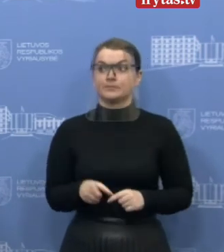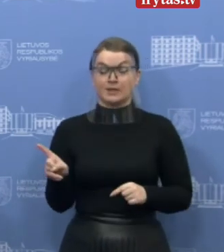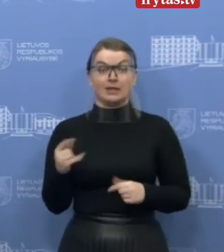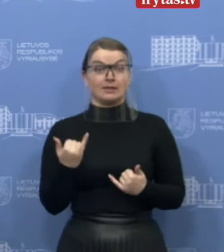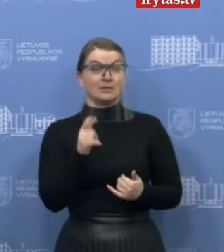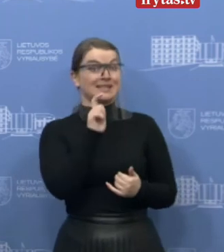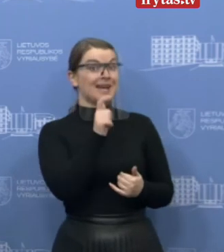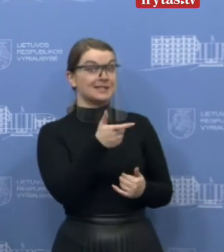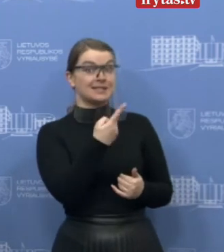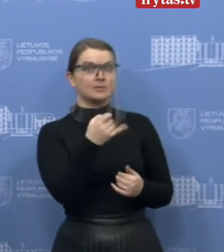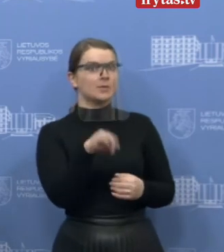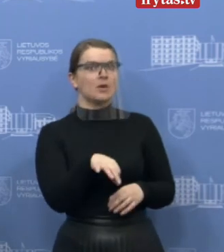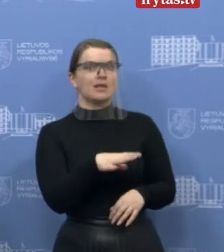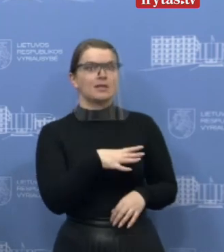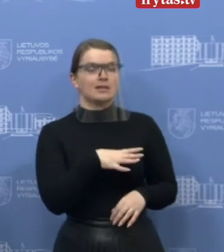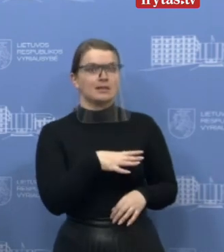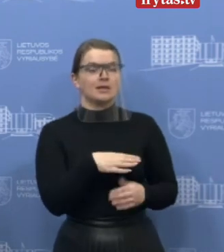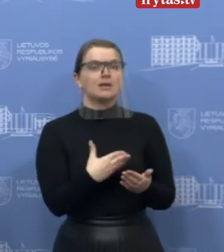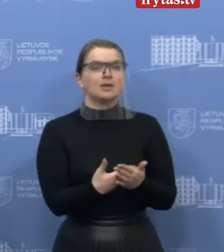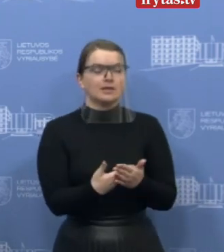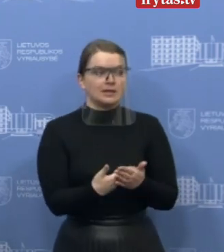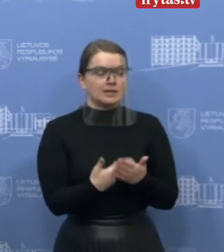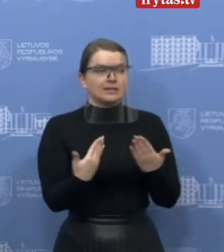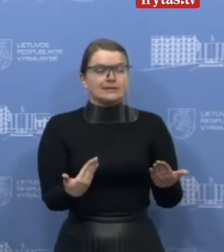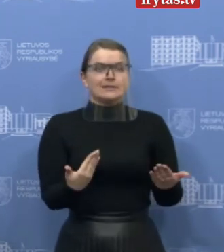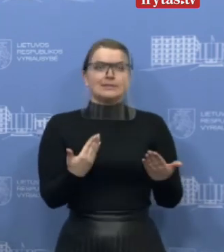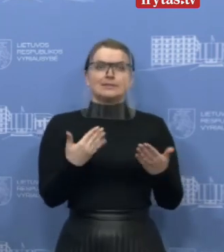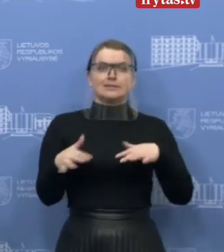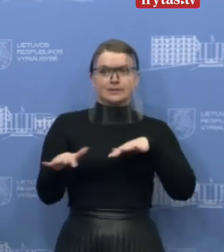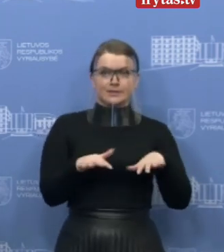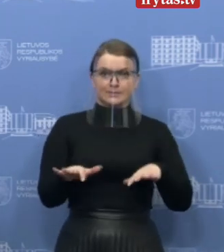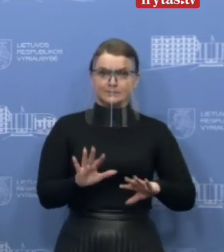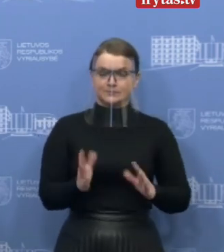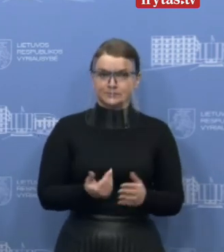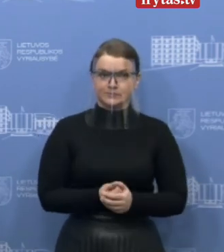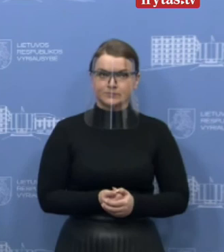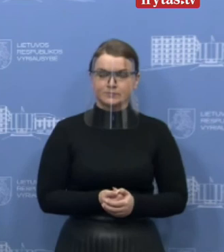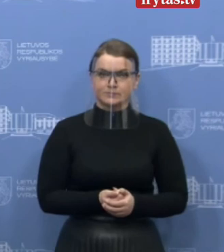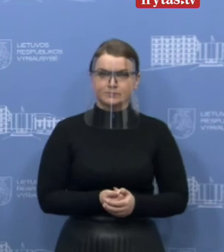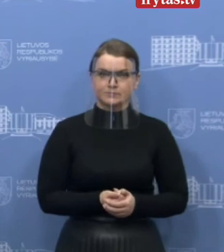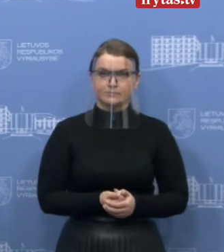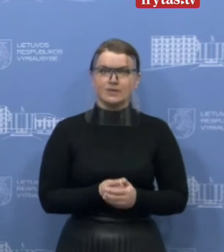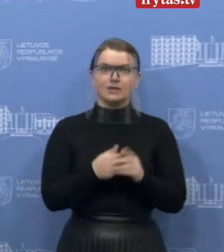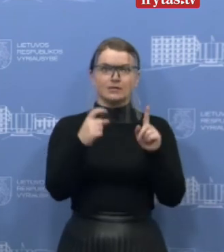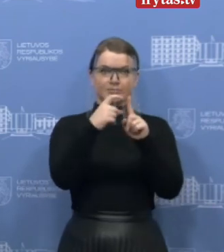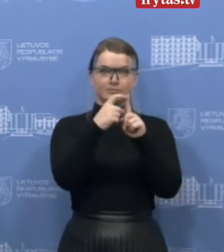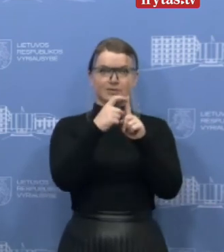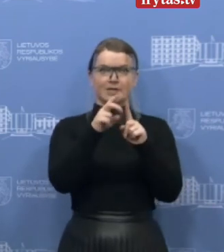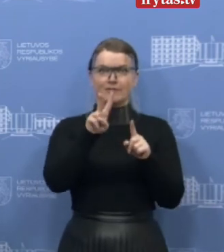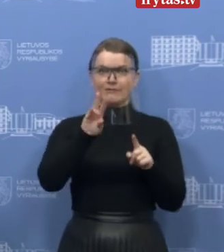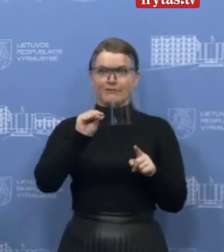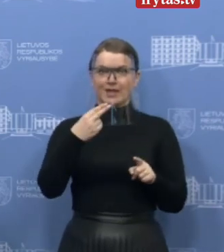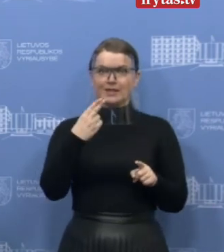negaliu pateikti šitą klausimą, bet iš tikrųjų tai esminis momentas yra užrašas vienkartinis ant